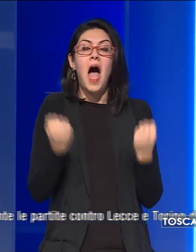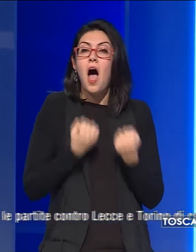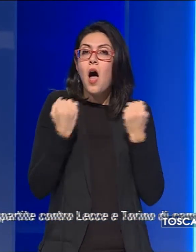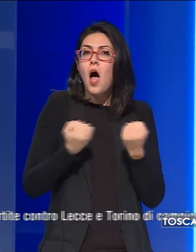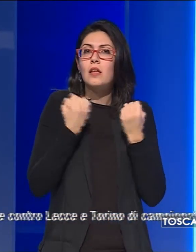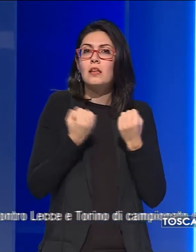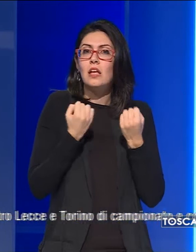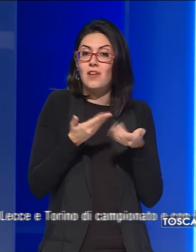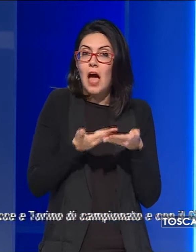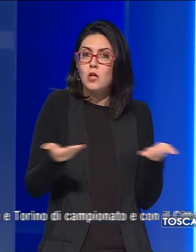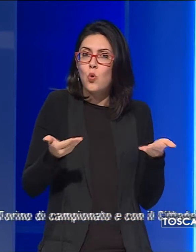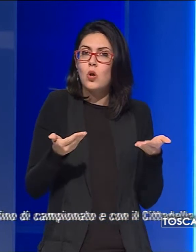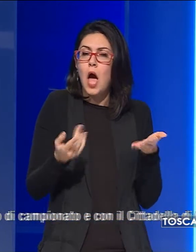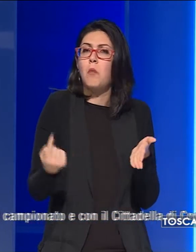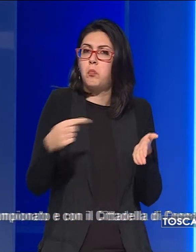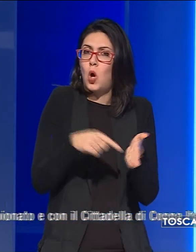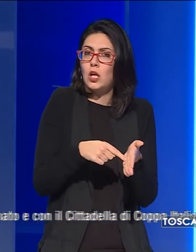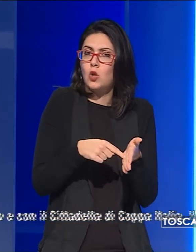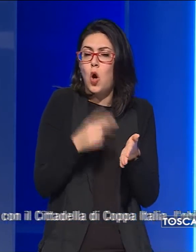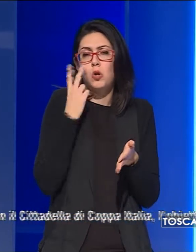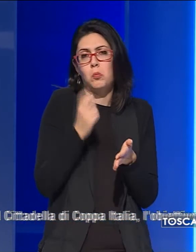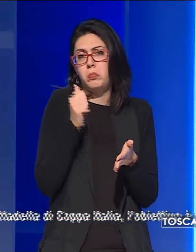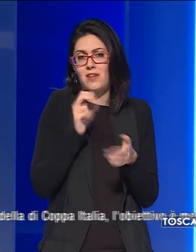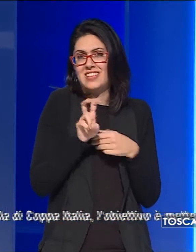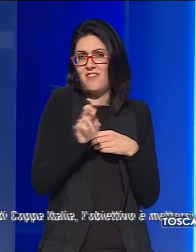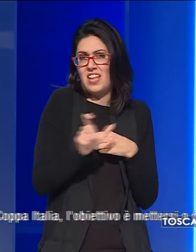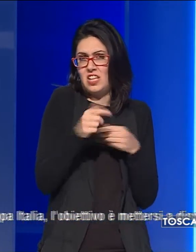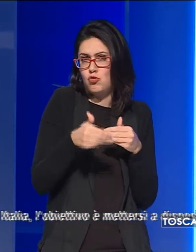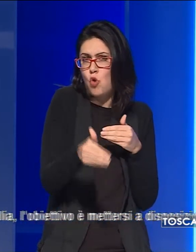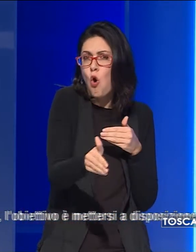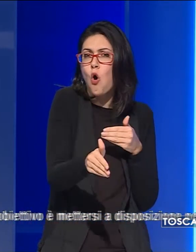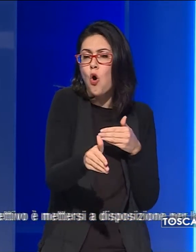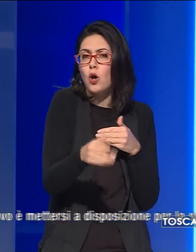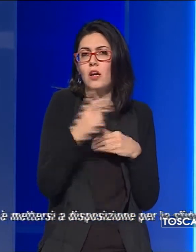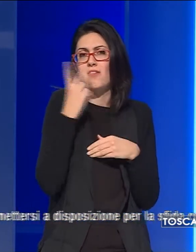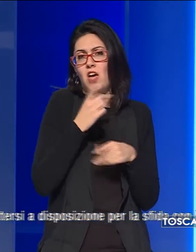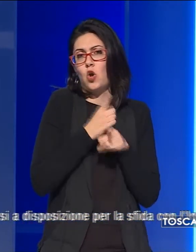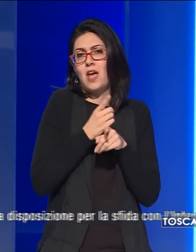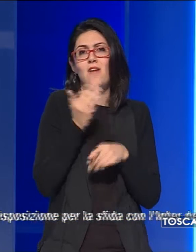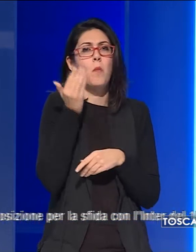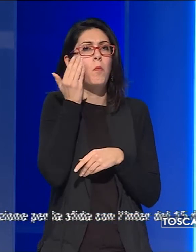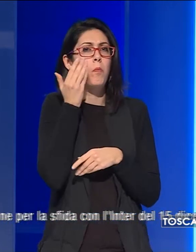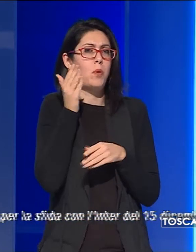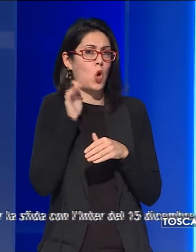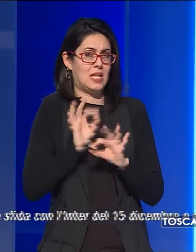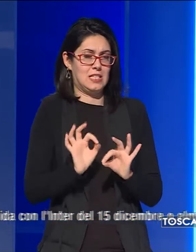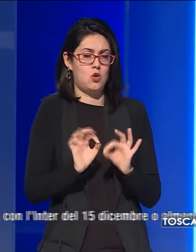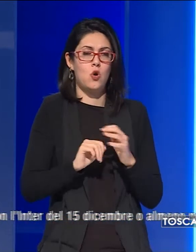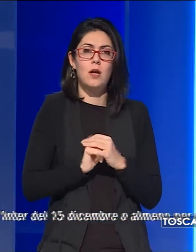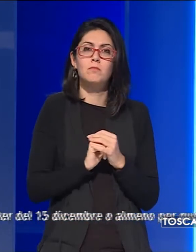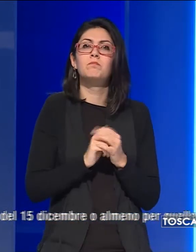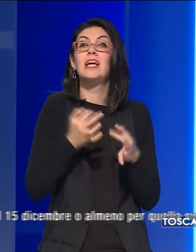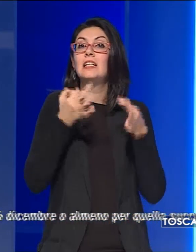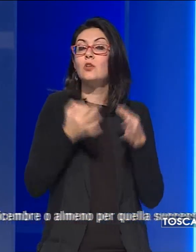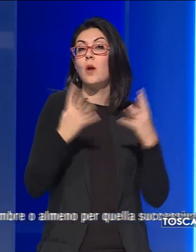campo per Pezzella è prevista tra una ventina di giorni con un'adeguata protezione. Salterà quindi sicuramente